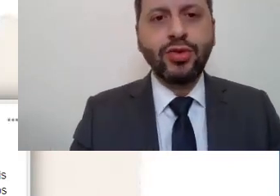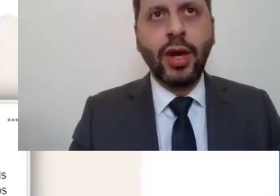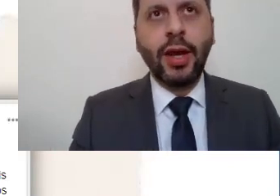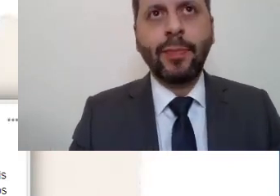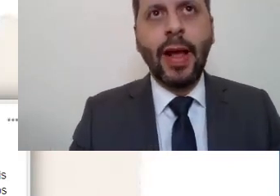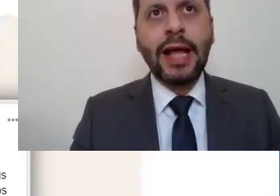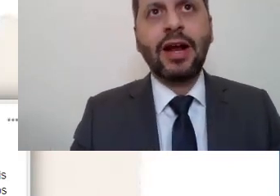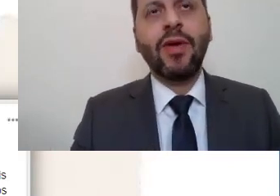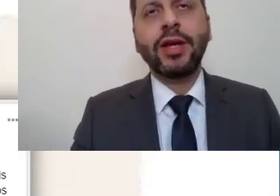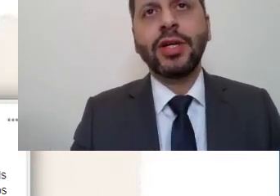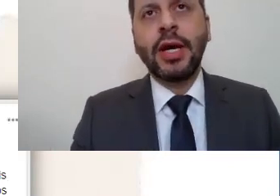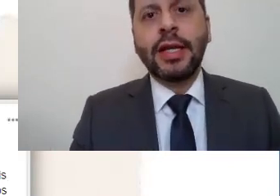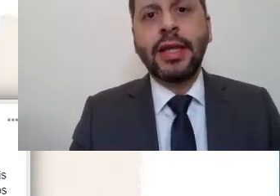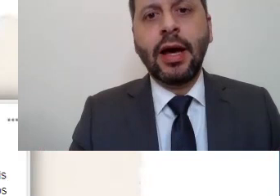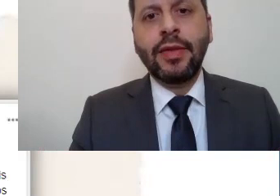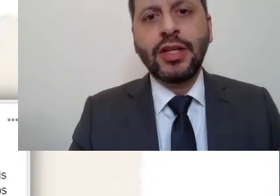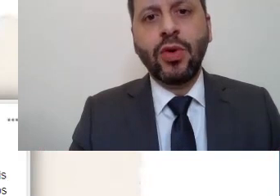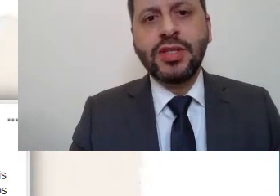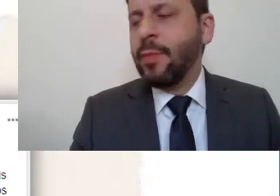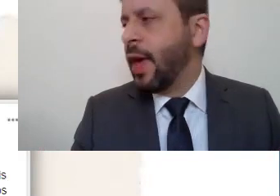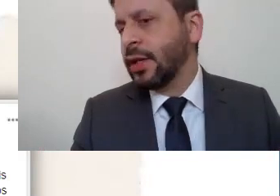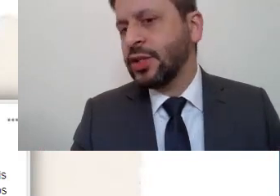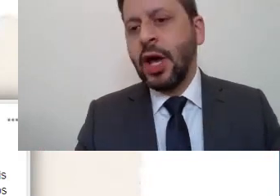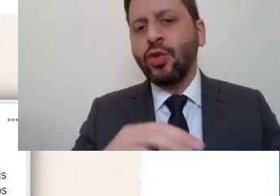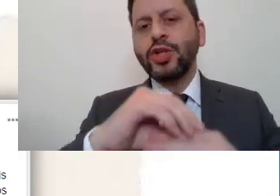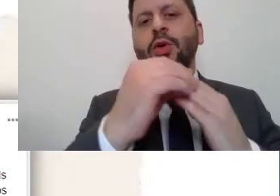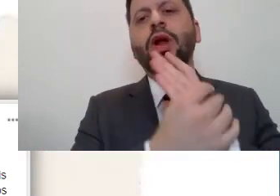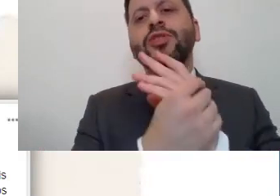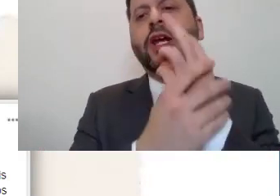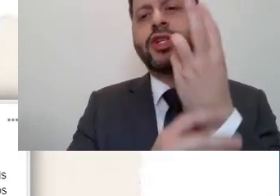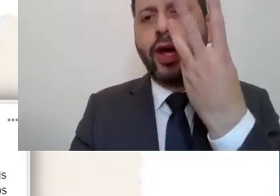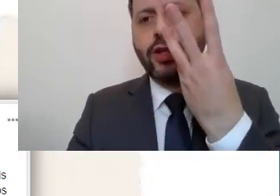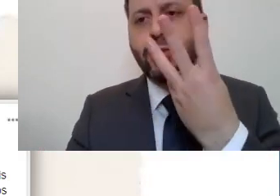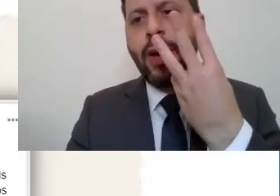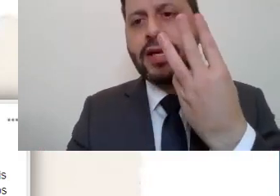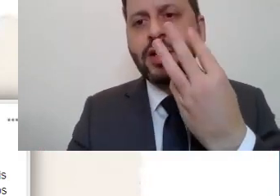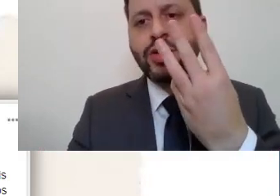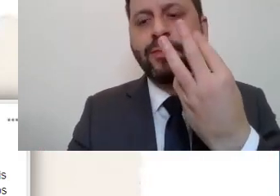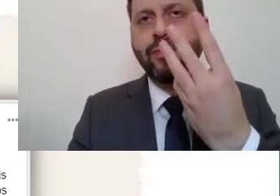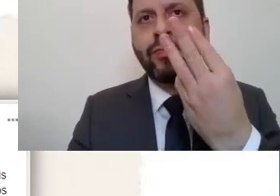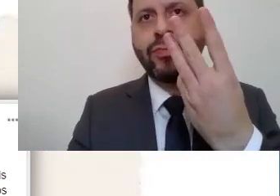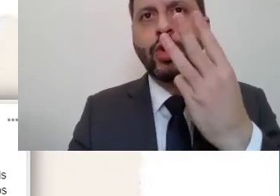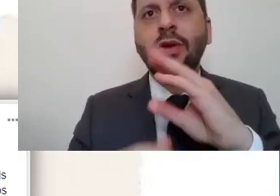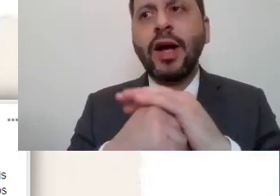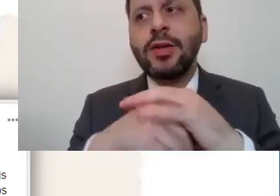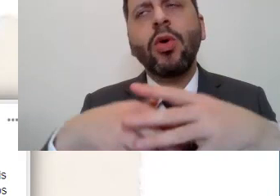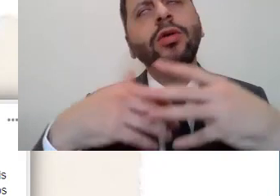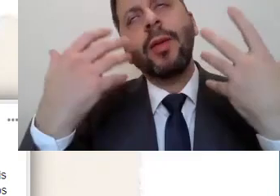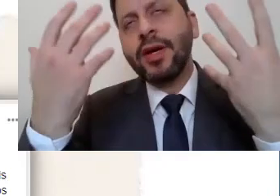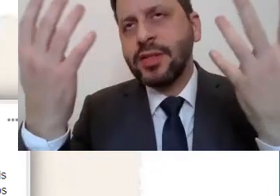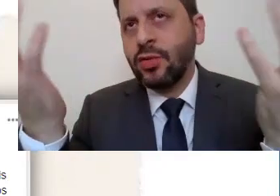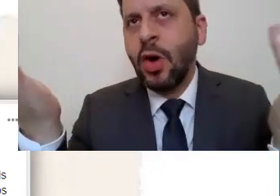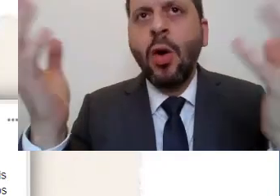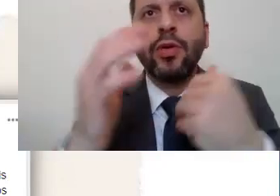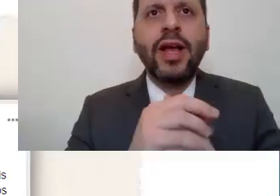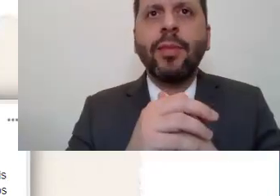qualificação de alguém através das fontes abertas, nós procuramos três frentes básicas de qualificação,